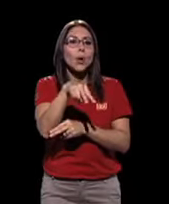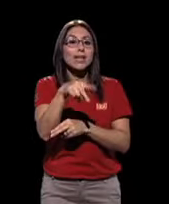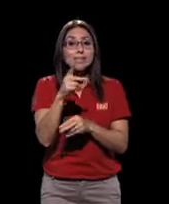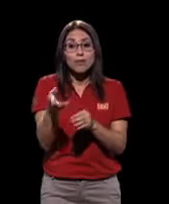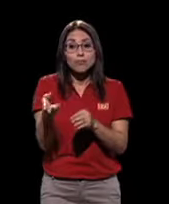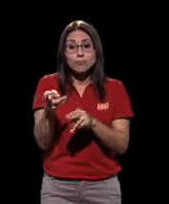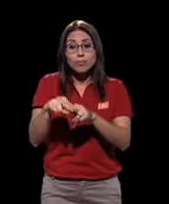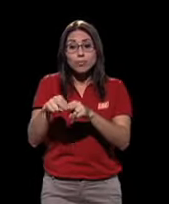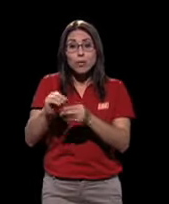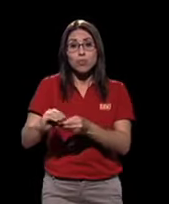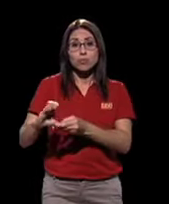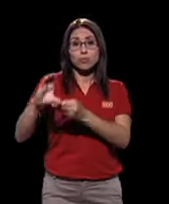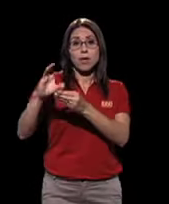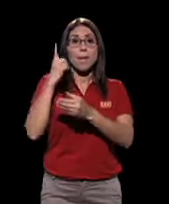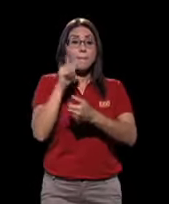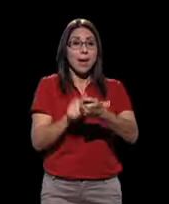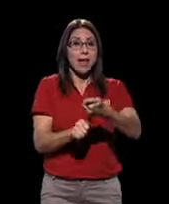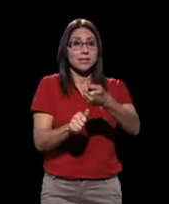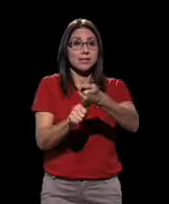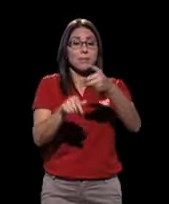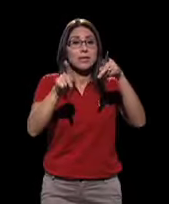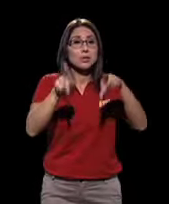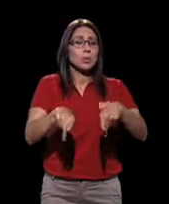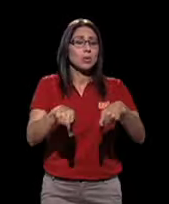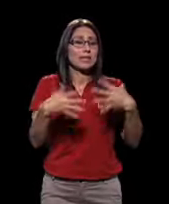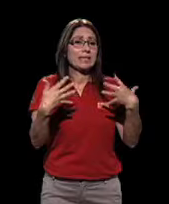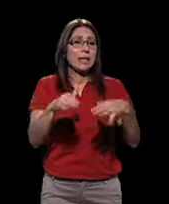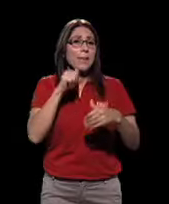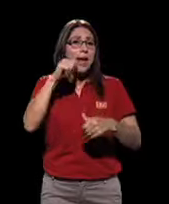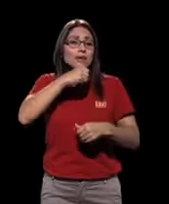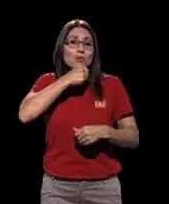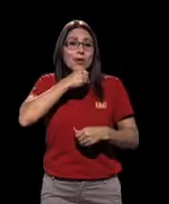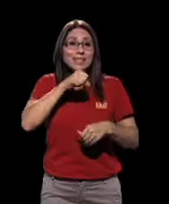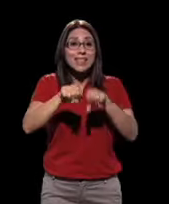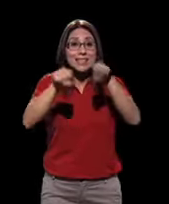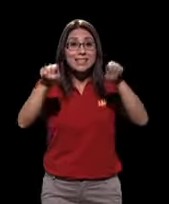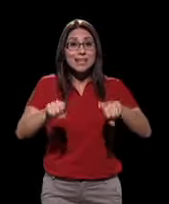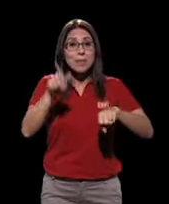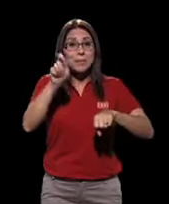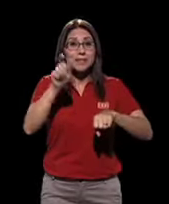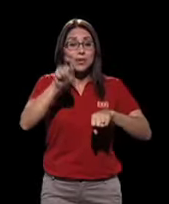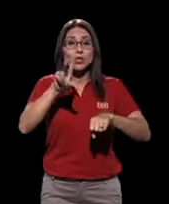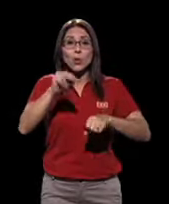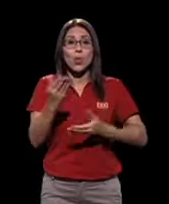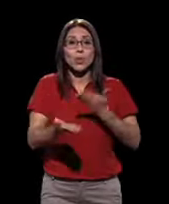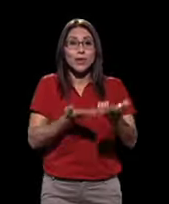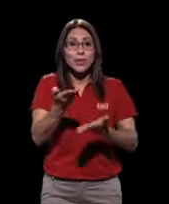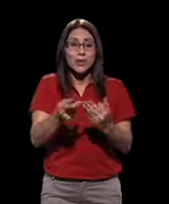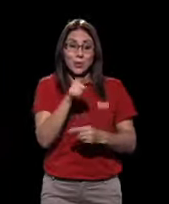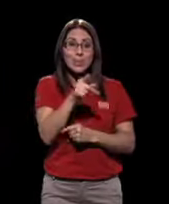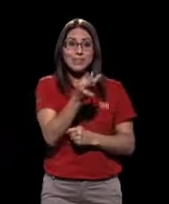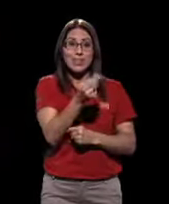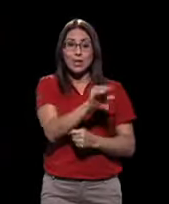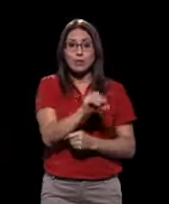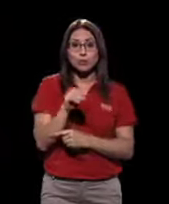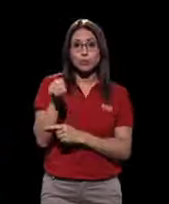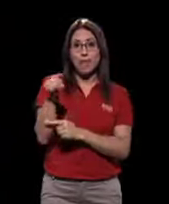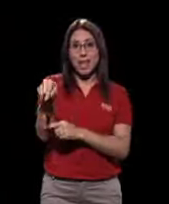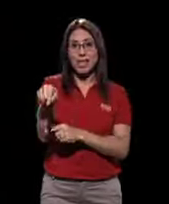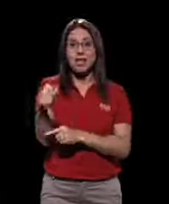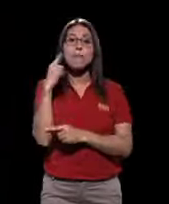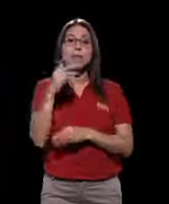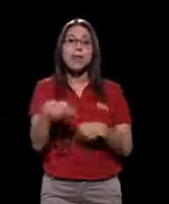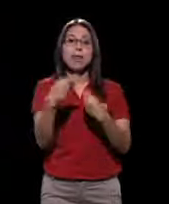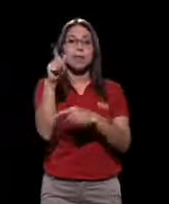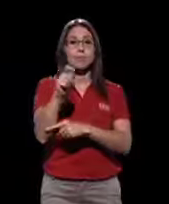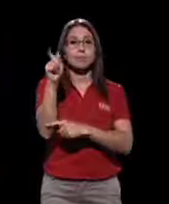130.000 adultos mayores que carecen de una pensión del régimen no contributivo, dinero que iría precisamente al fondo del régimen no contributivo de la caja costarricense del